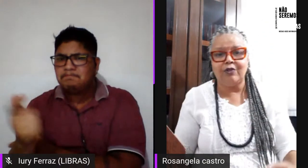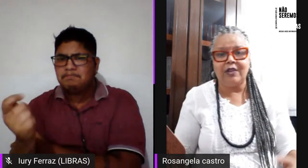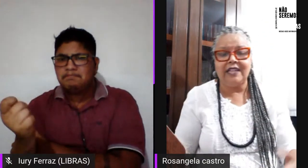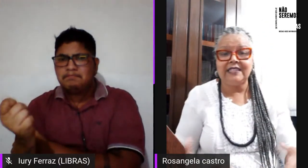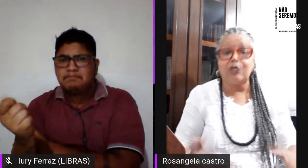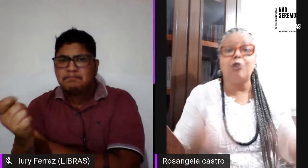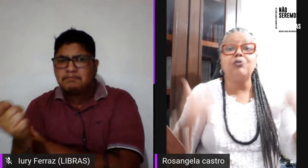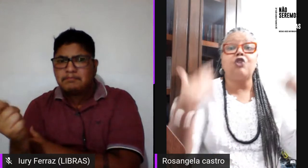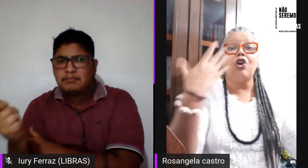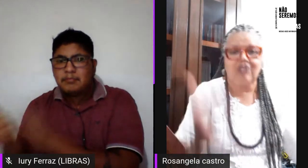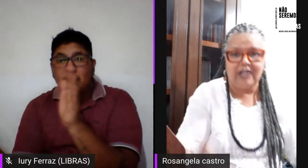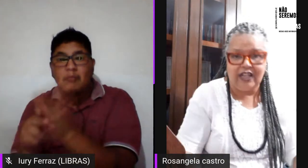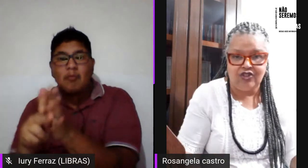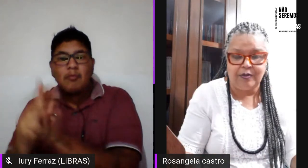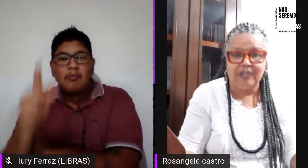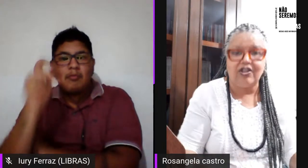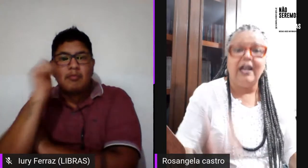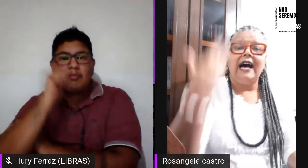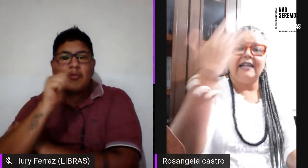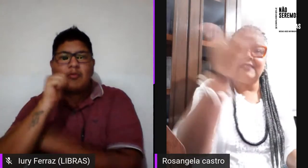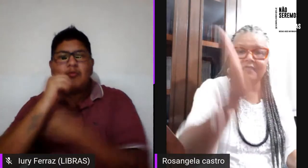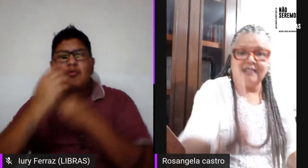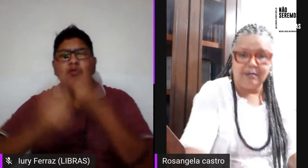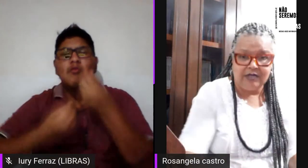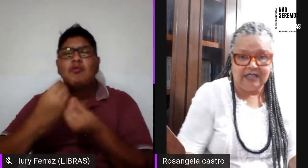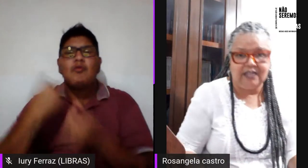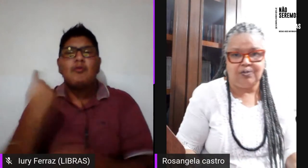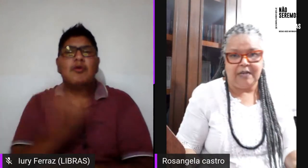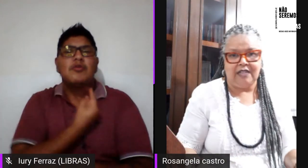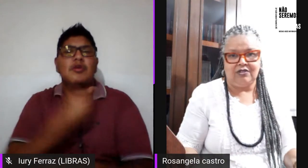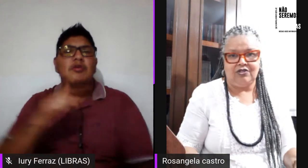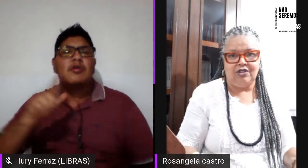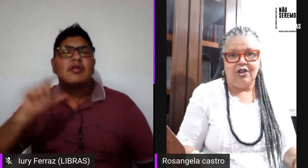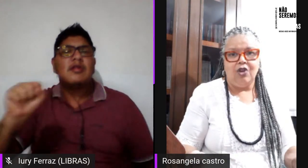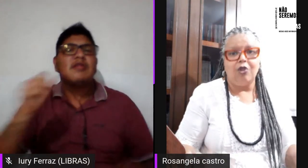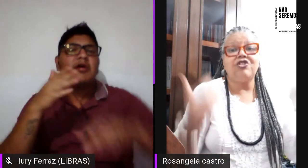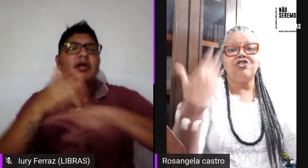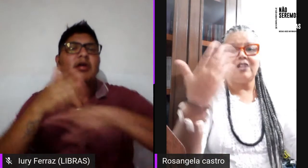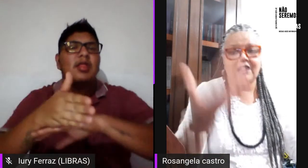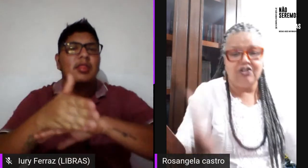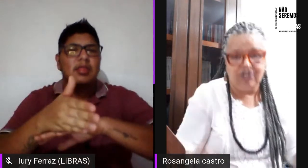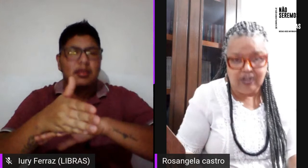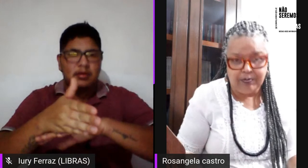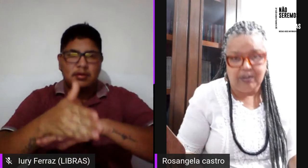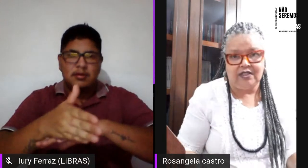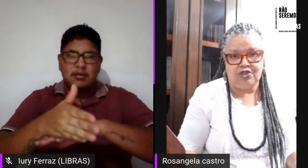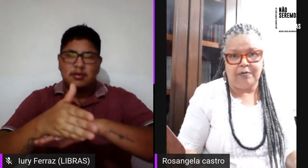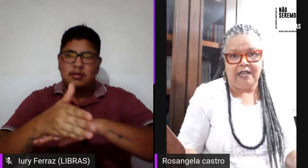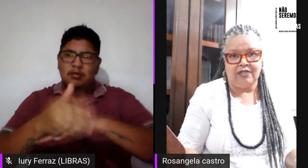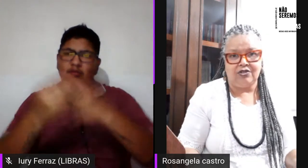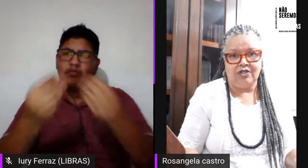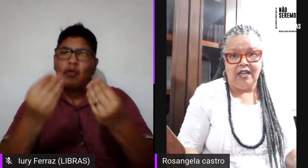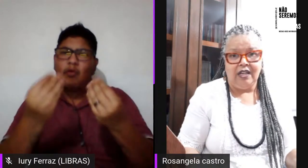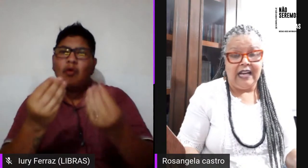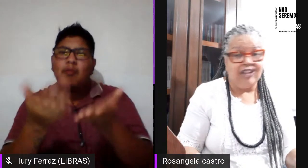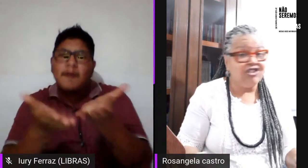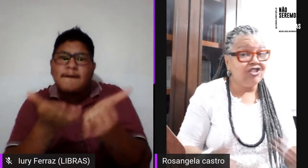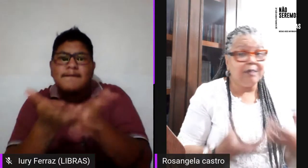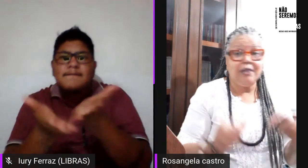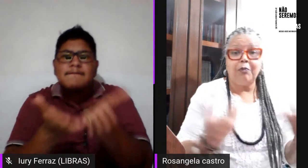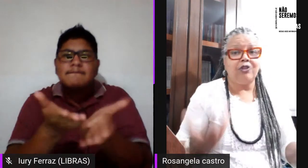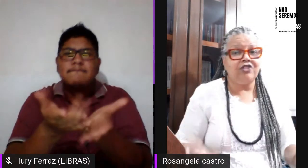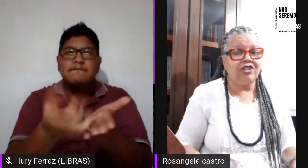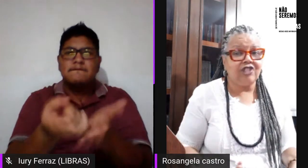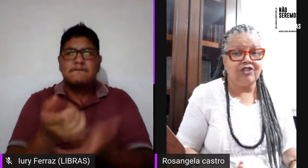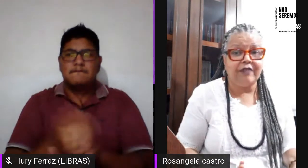situação de violência e como nós lésbicas acessamos esses espaços como a gente é atendida por esses espaços a